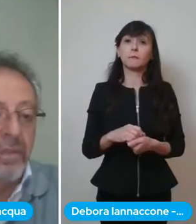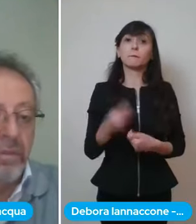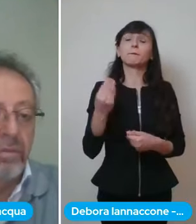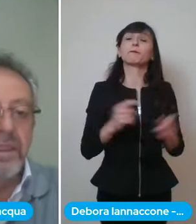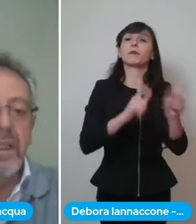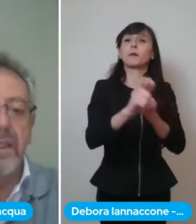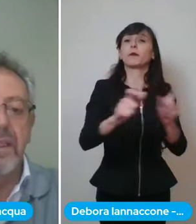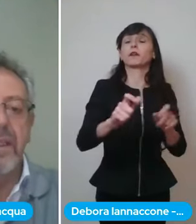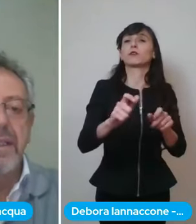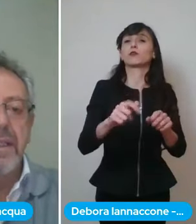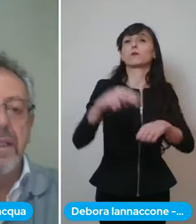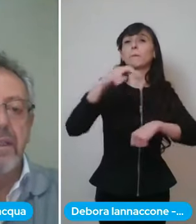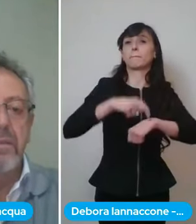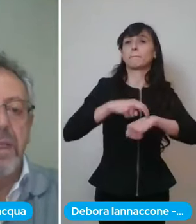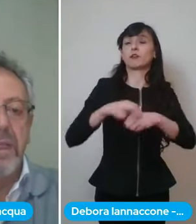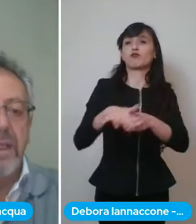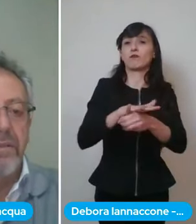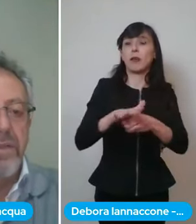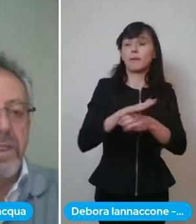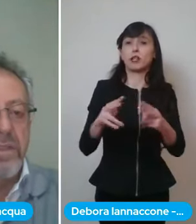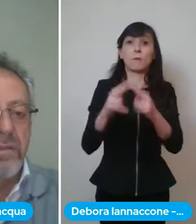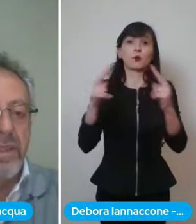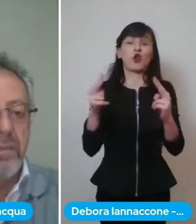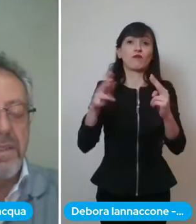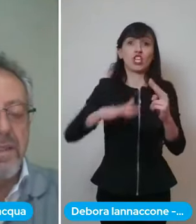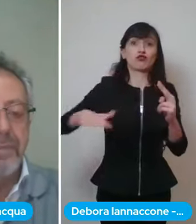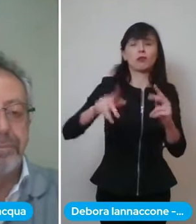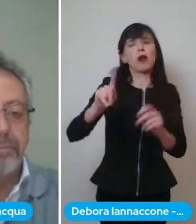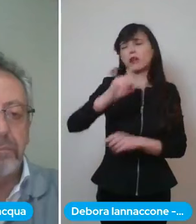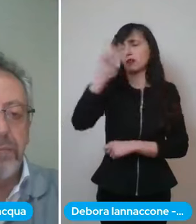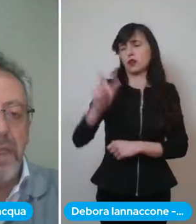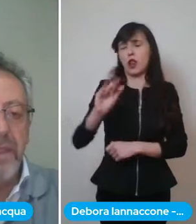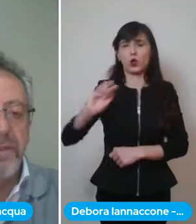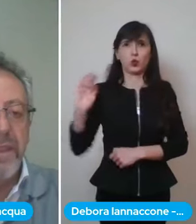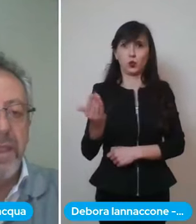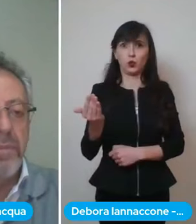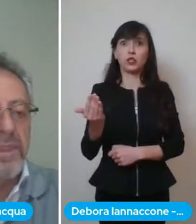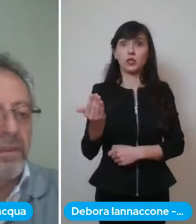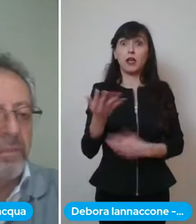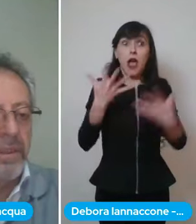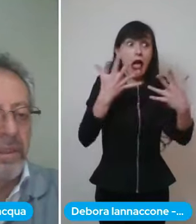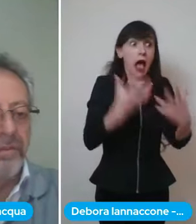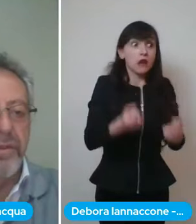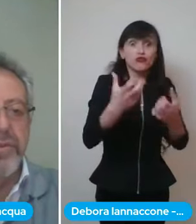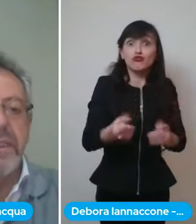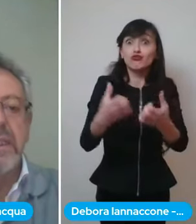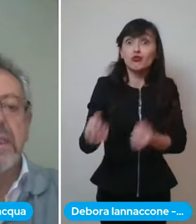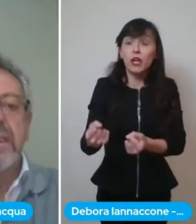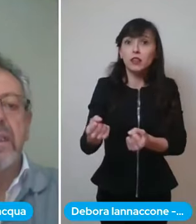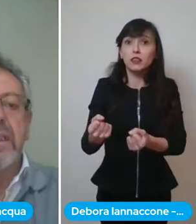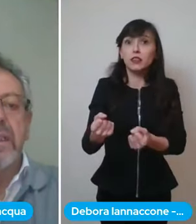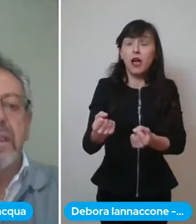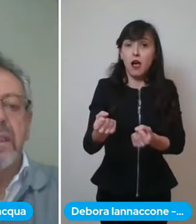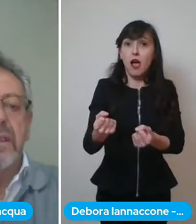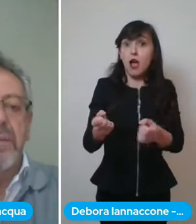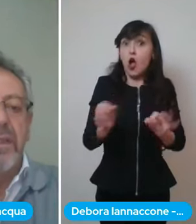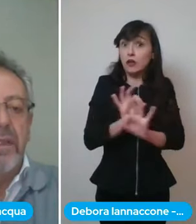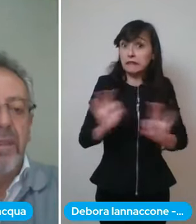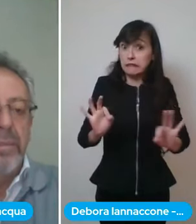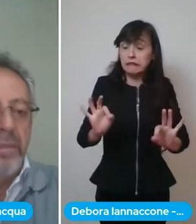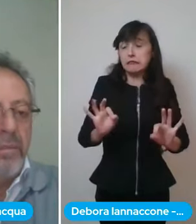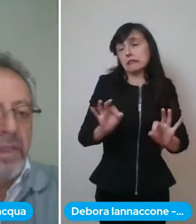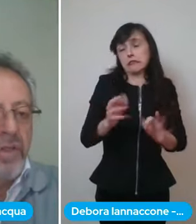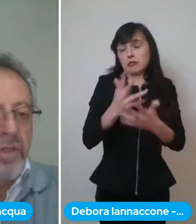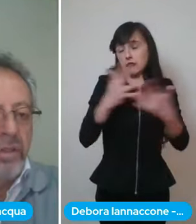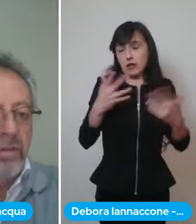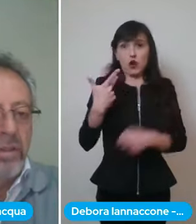provincia Italia, in tutta Italia è normale che la vaccinazione di massa diventerebbe estremamente difficile. Abbiamo